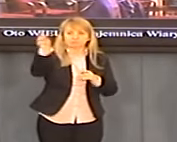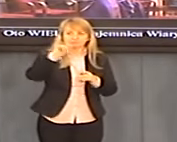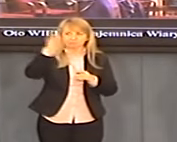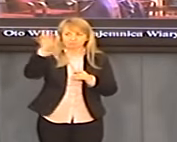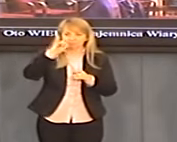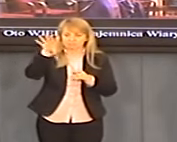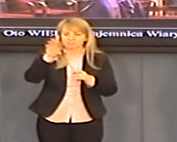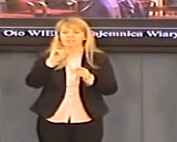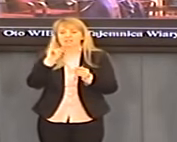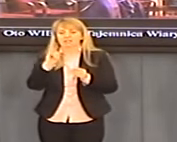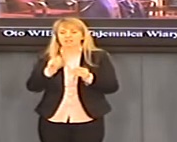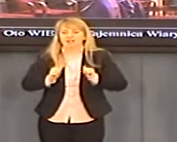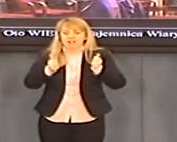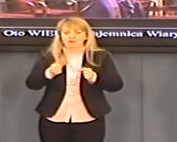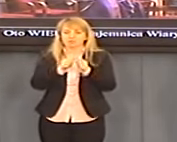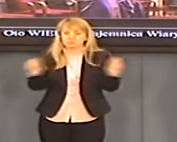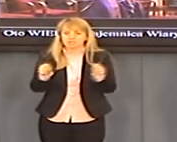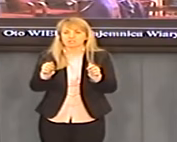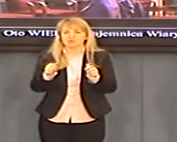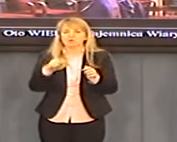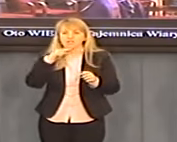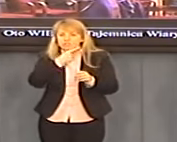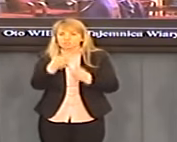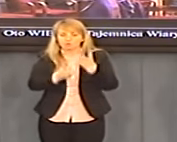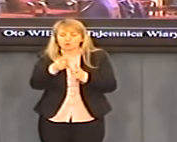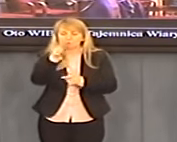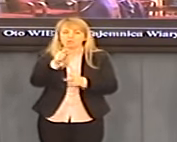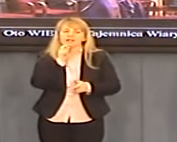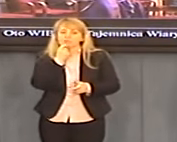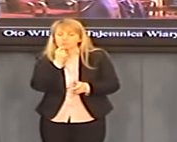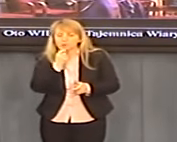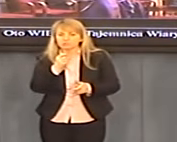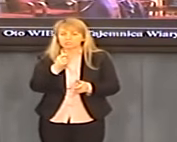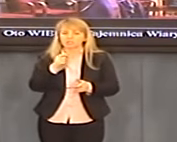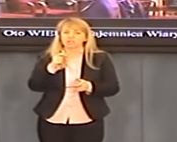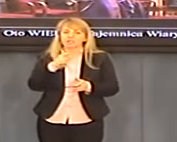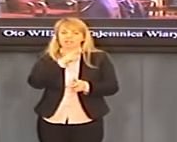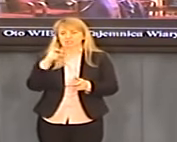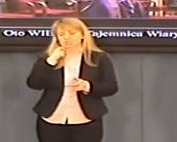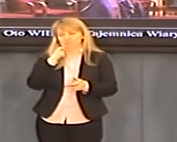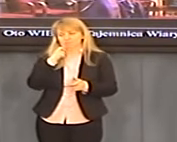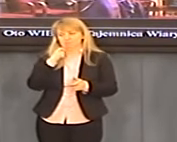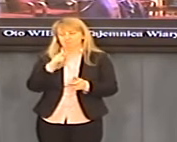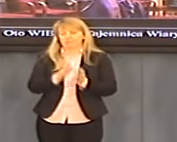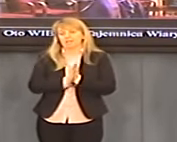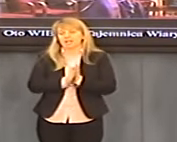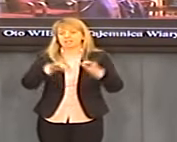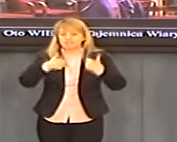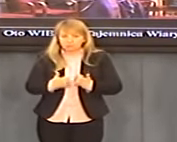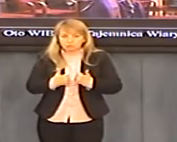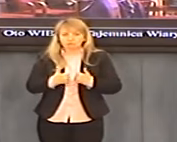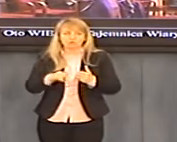klerykami. Co do wyboru papieża, stanowisko władz polskich jest